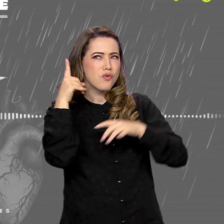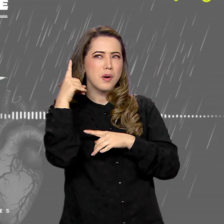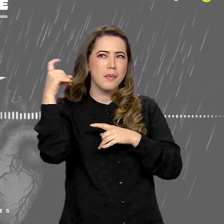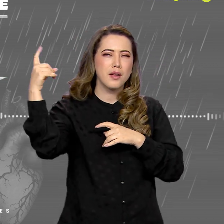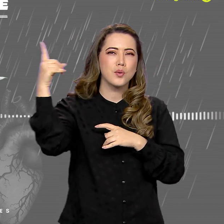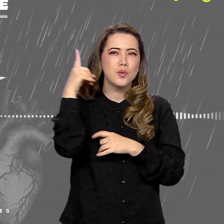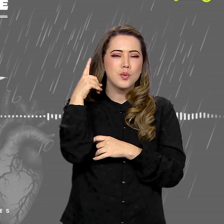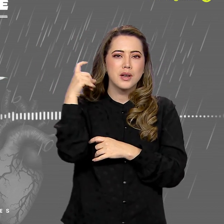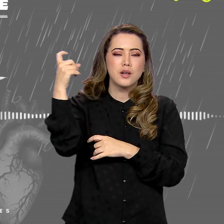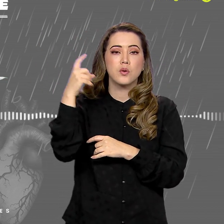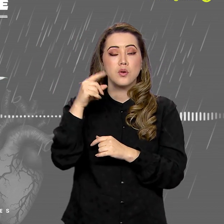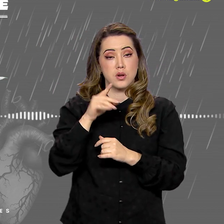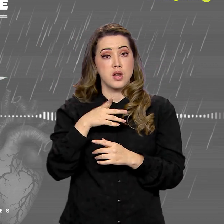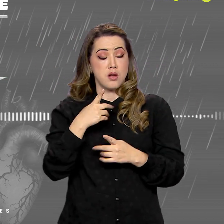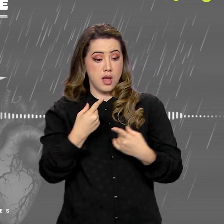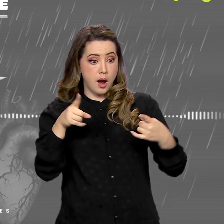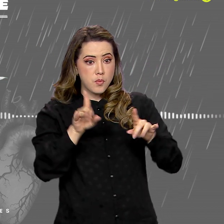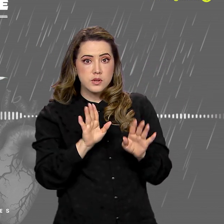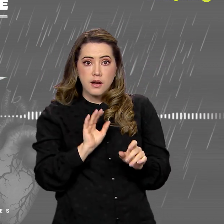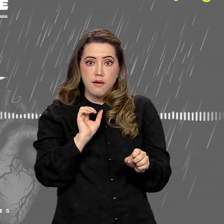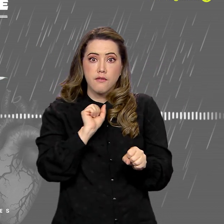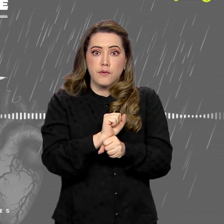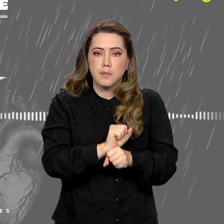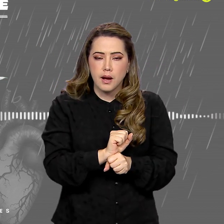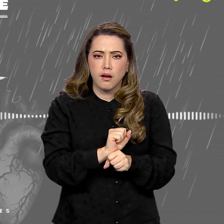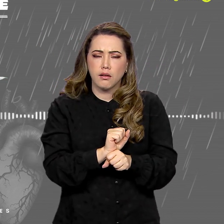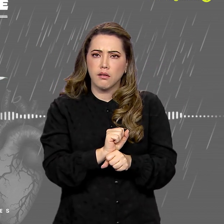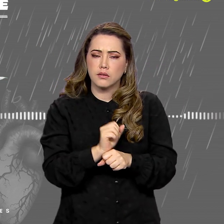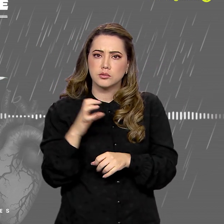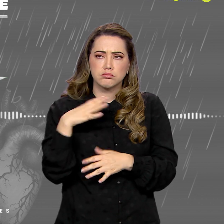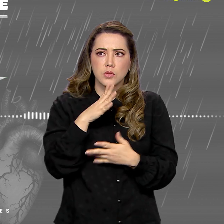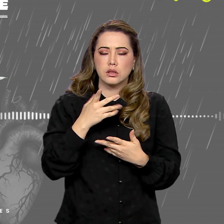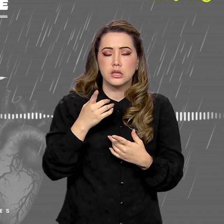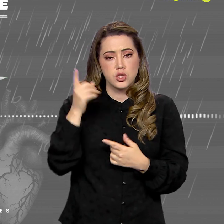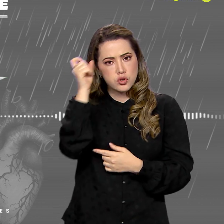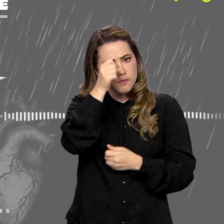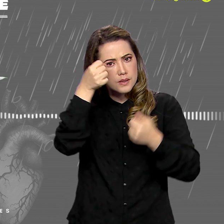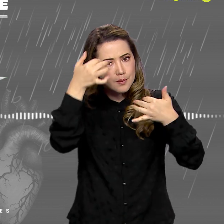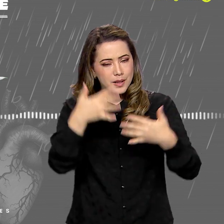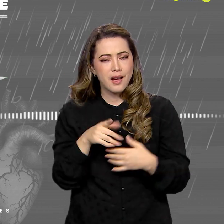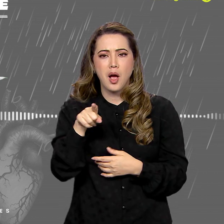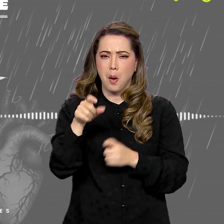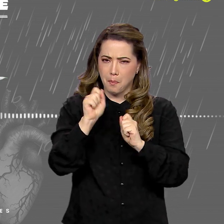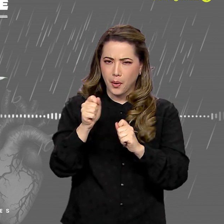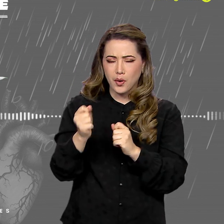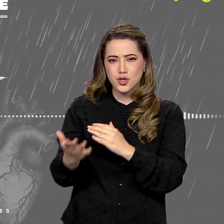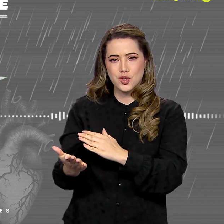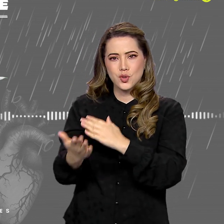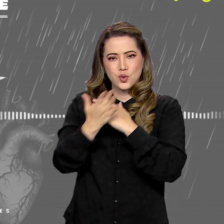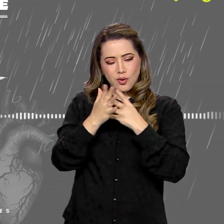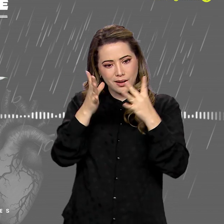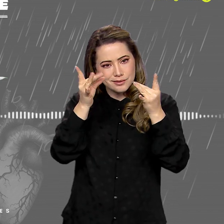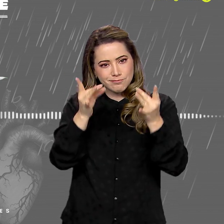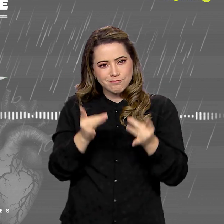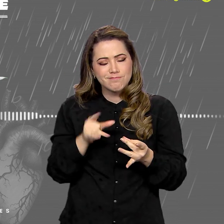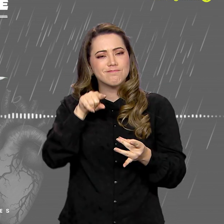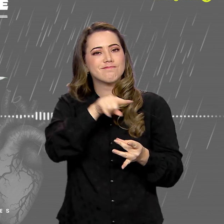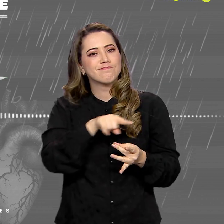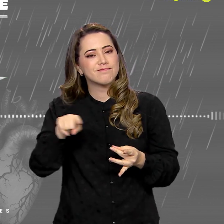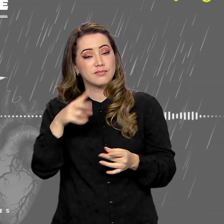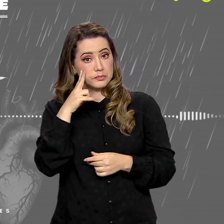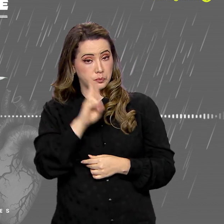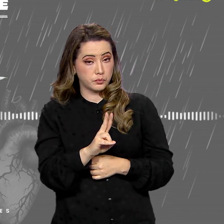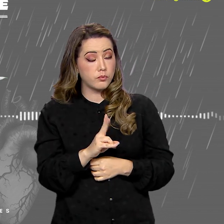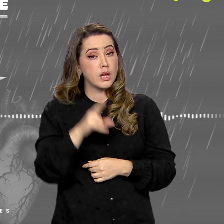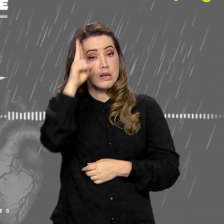A música termina numa virada repentina, difícil até de descrever. E vocês podem ajudar a melhorar a descrição que eles